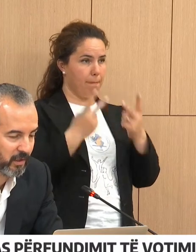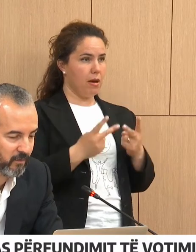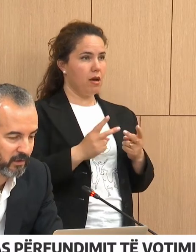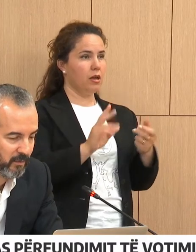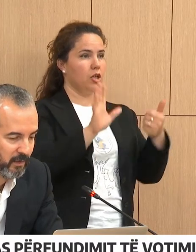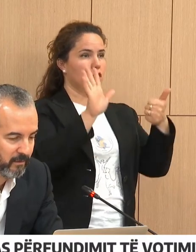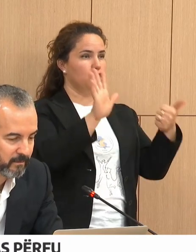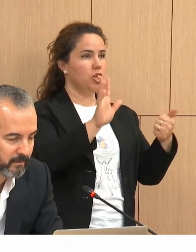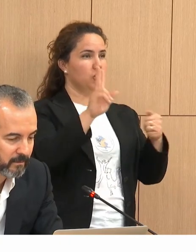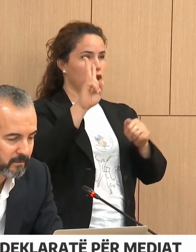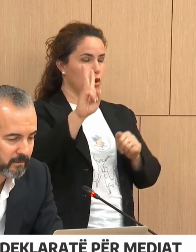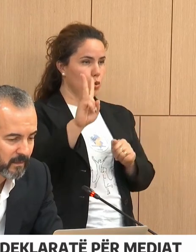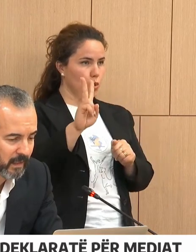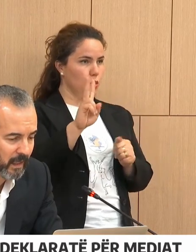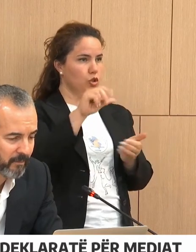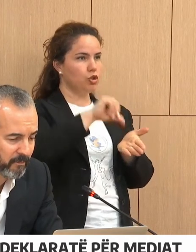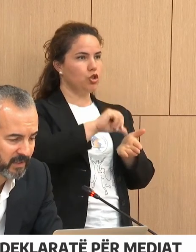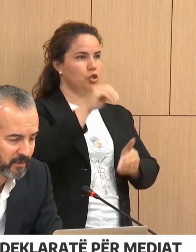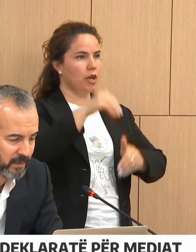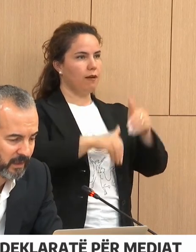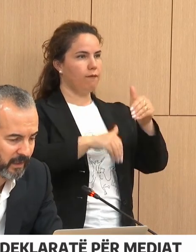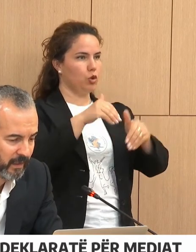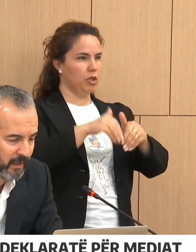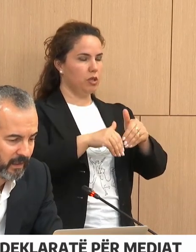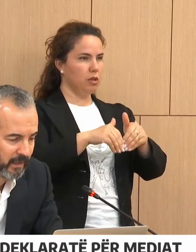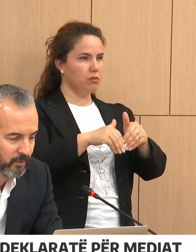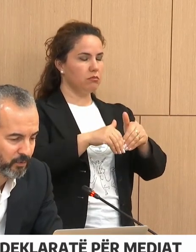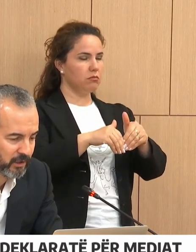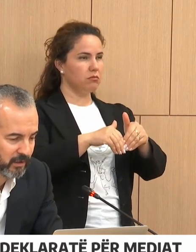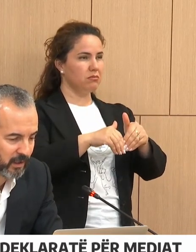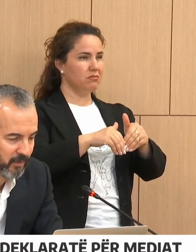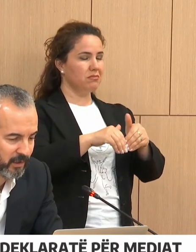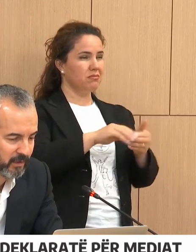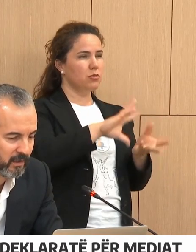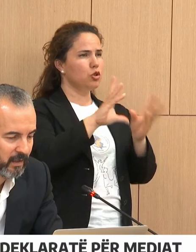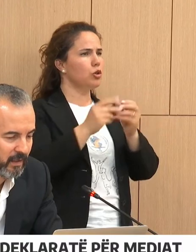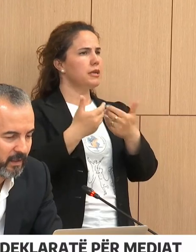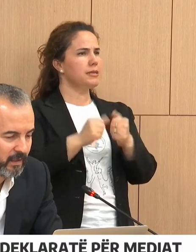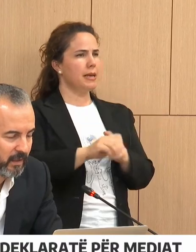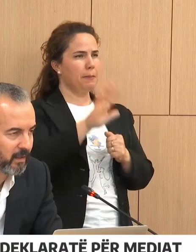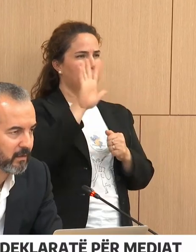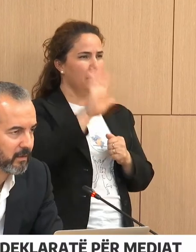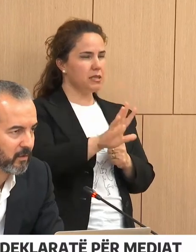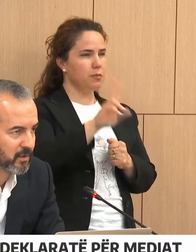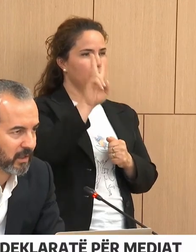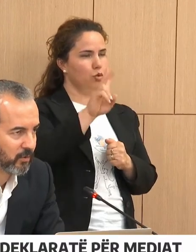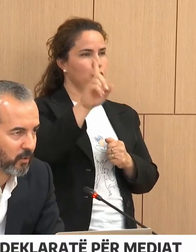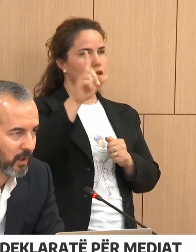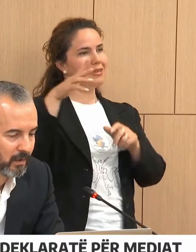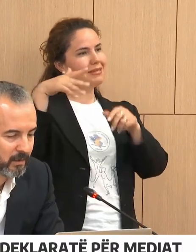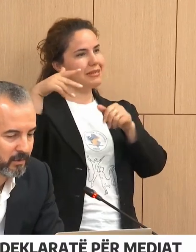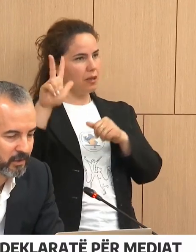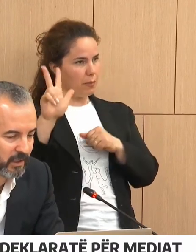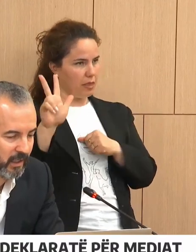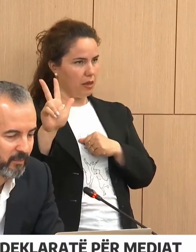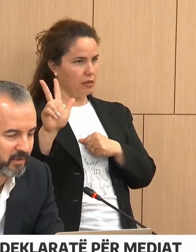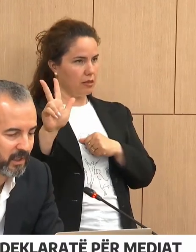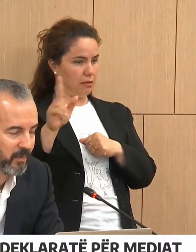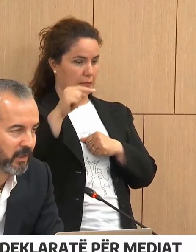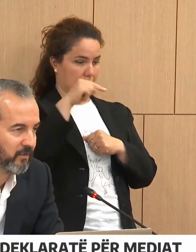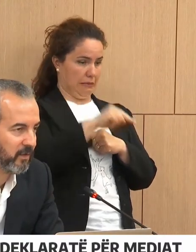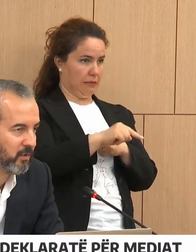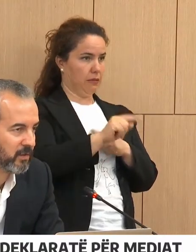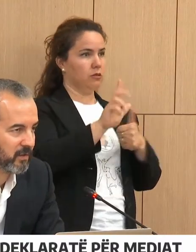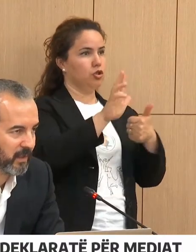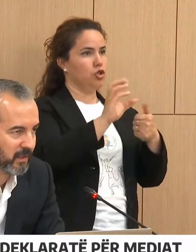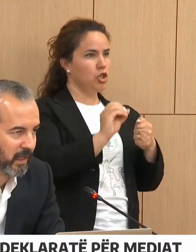qenëra votimi në 5.213 janë konstatuar shkerje